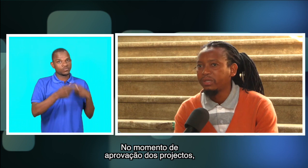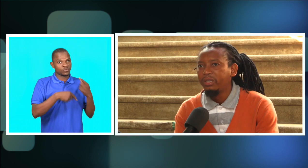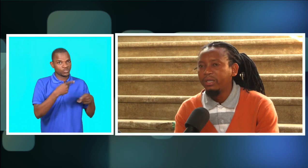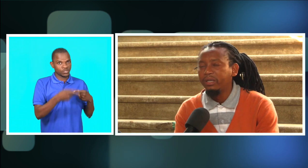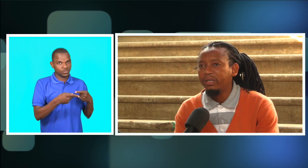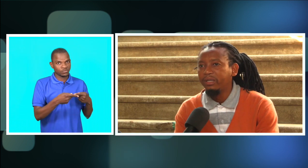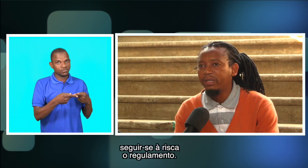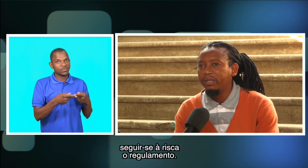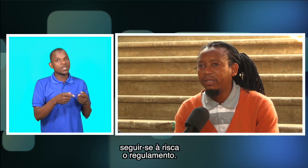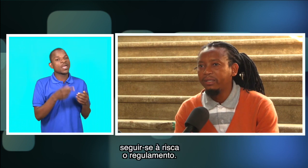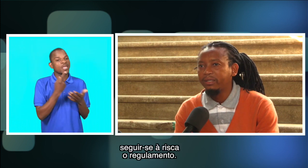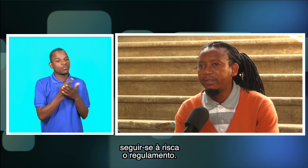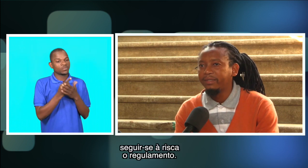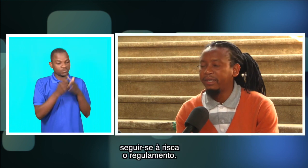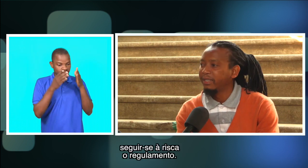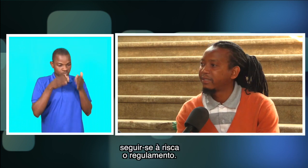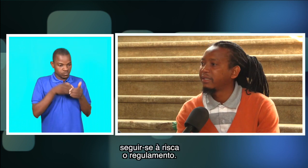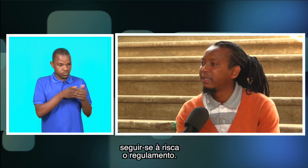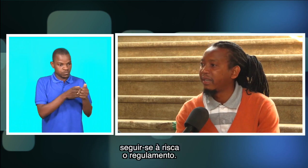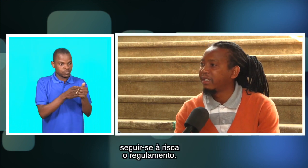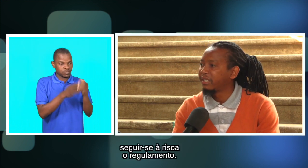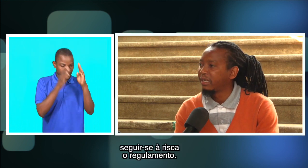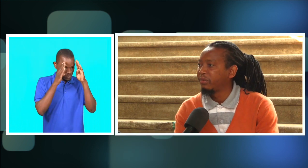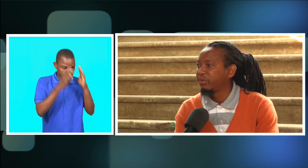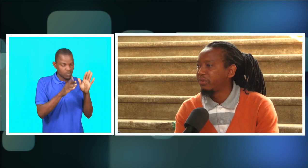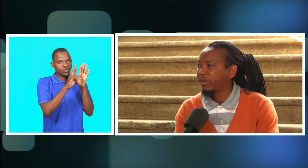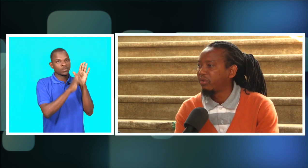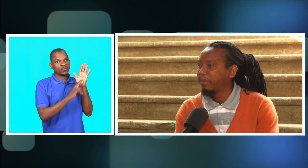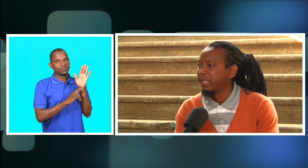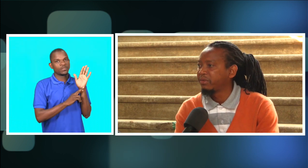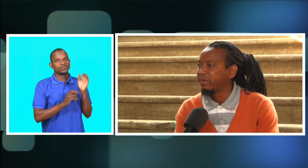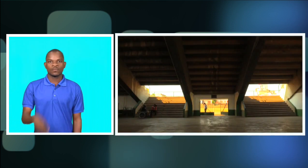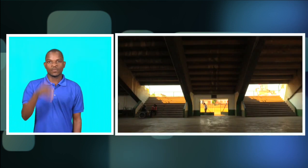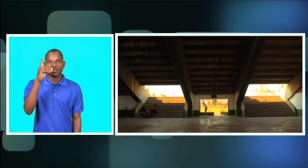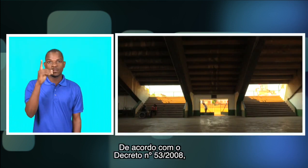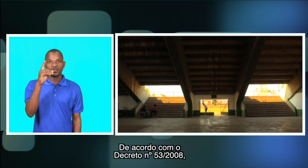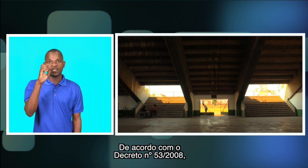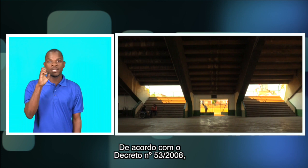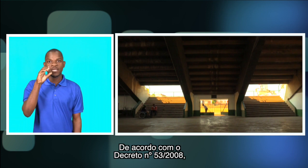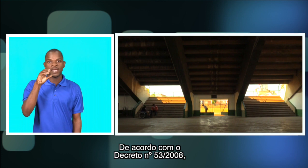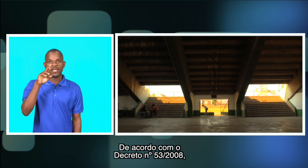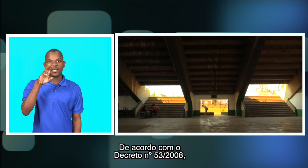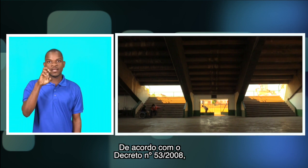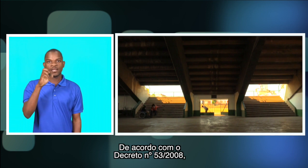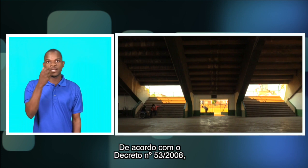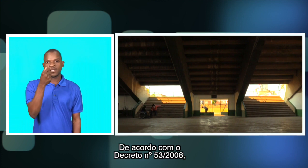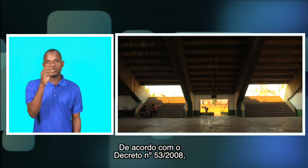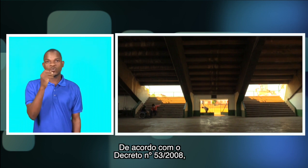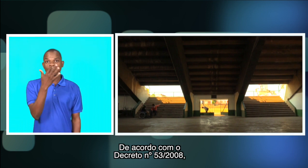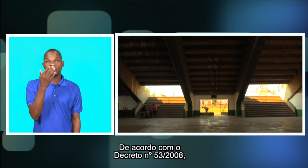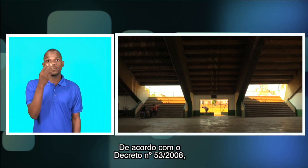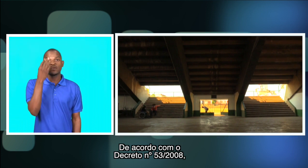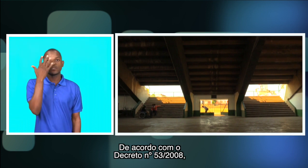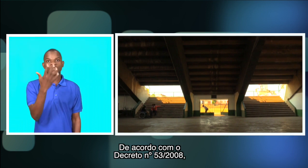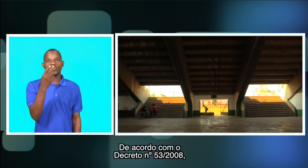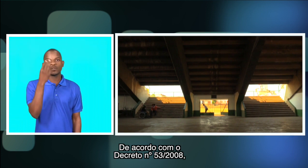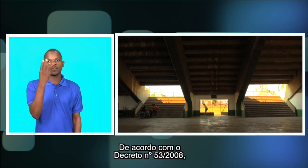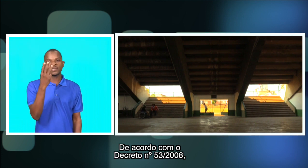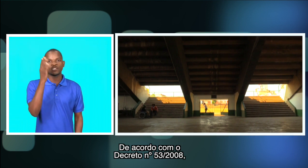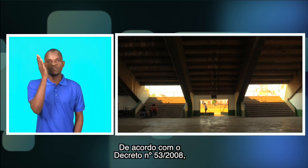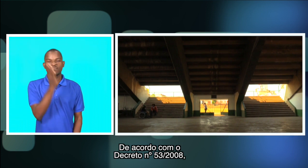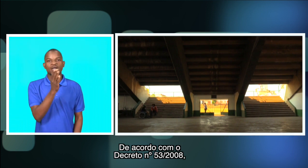projetos. Seguir-se à risca o regulamento. De acordo com o Decreto nº